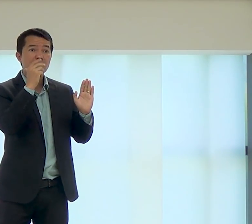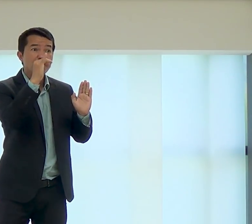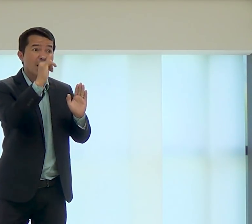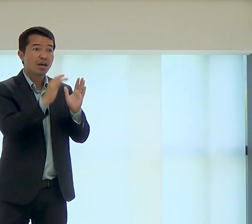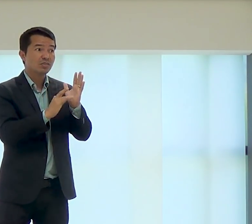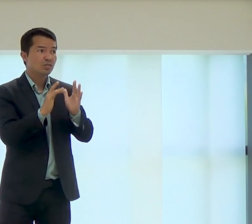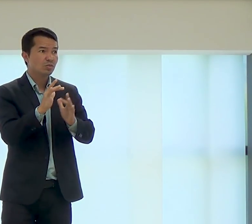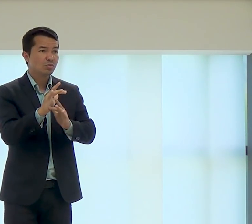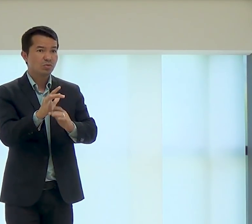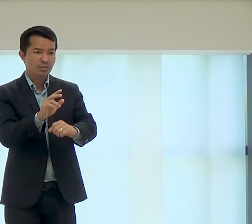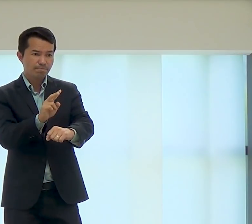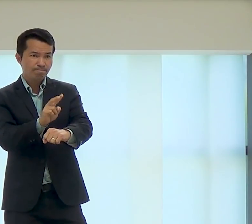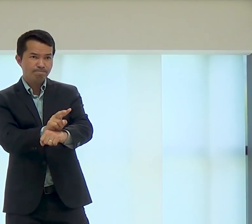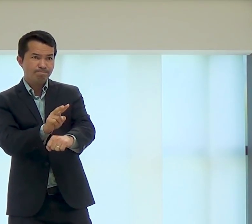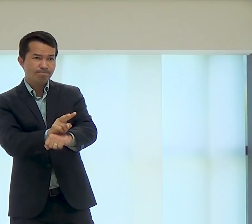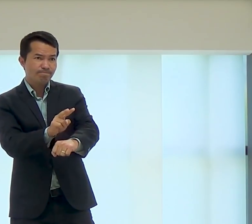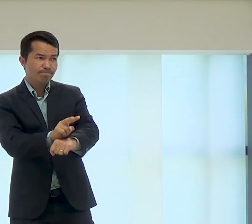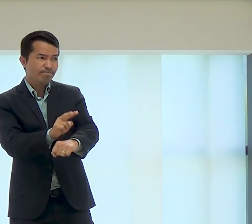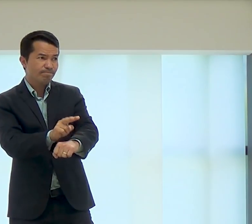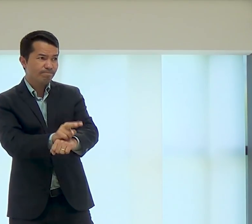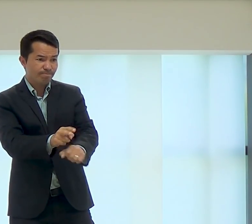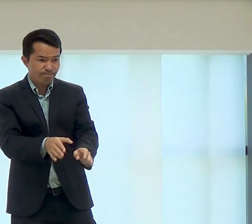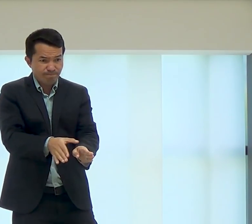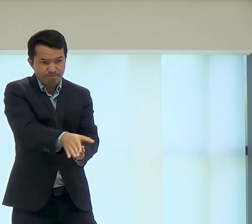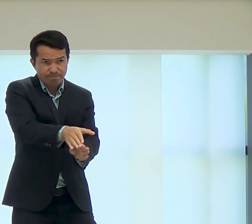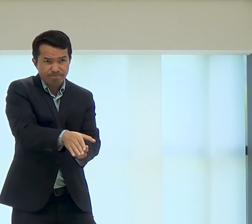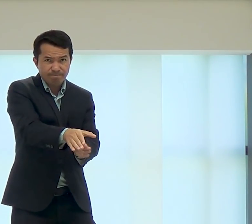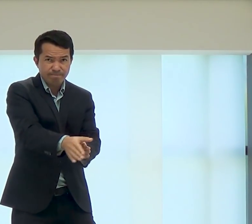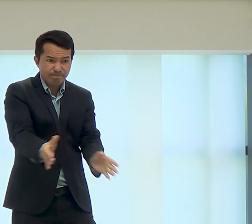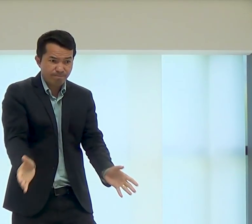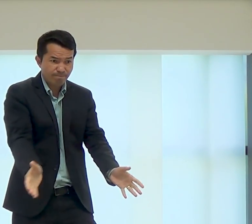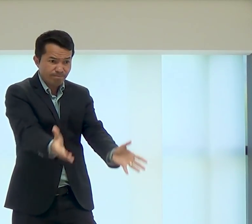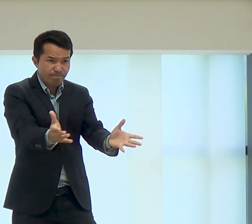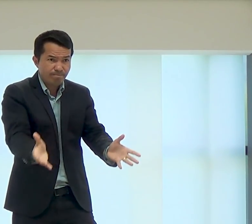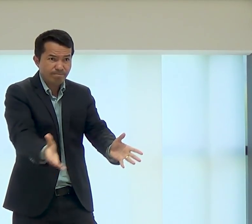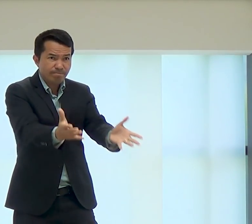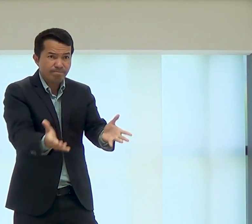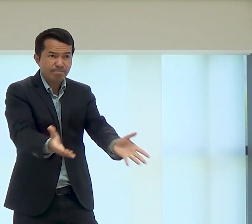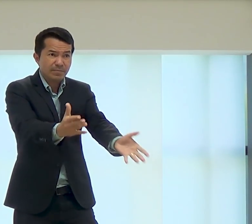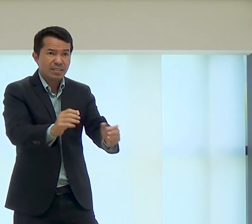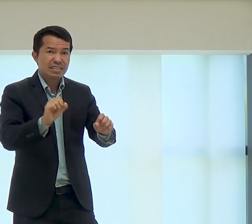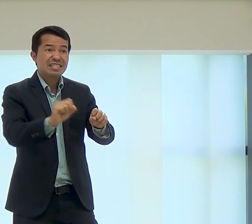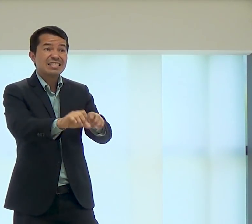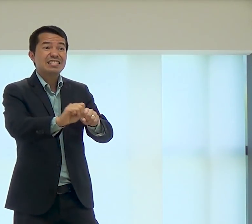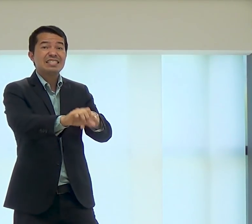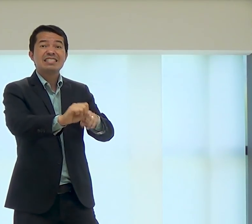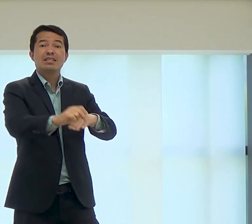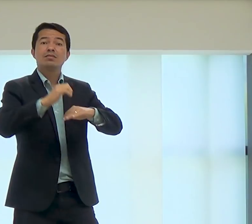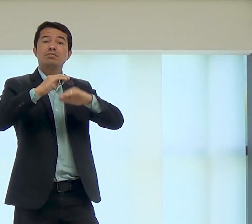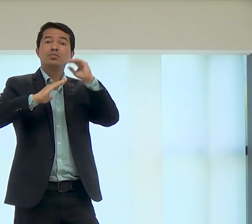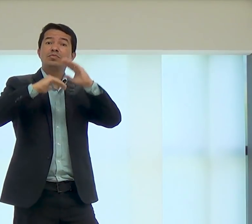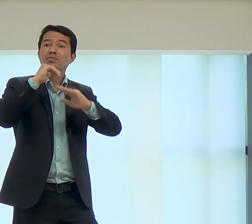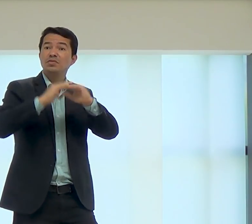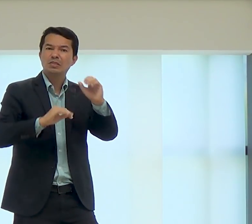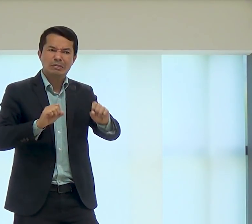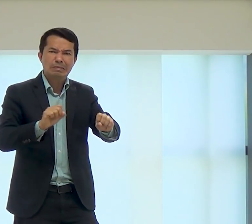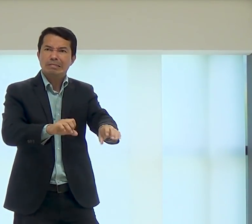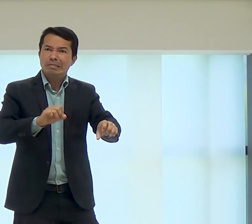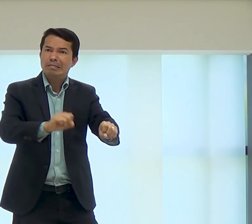Deus escolheu para ser o Pai de Jesus, para cuidar, aconselhar, para ensinar Jesus